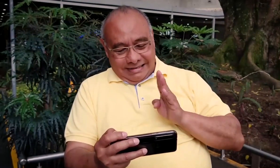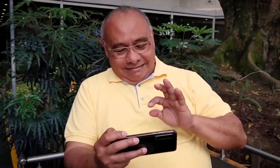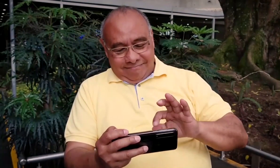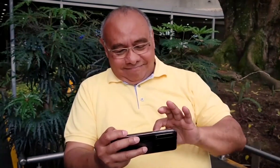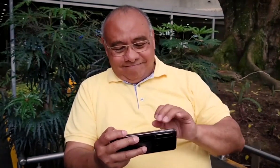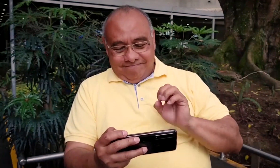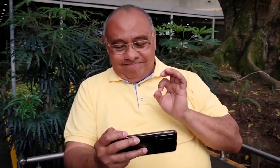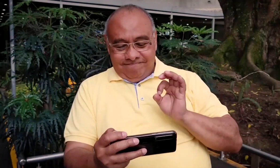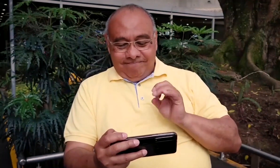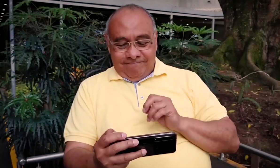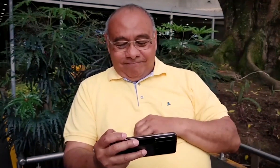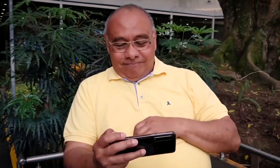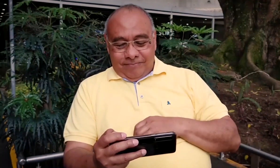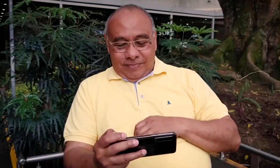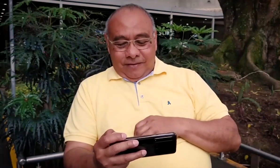seguimos aquí indagando. Sí, es cierto.